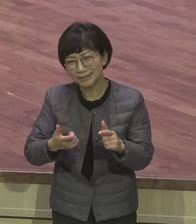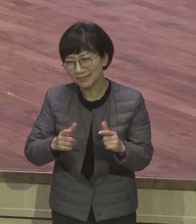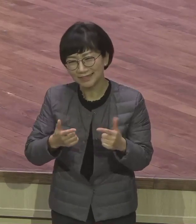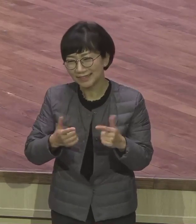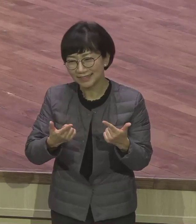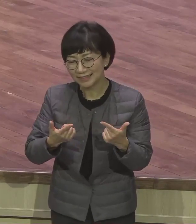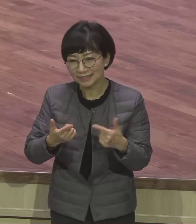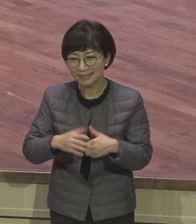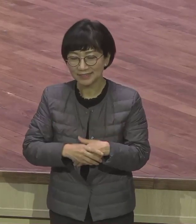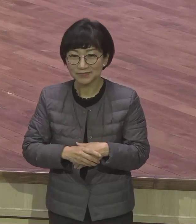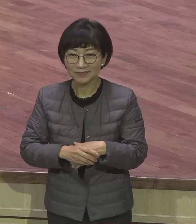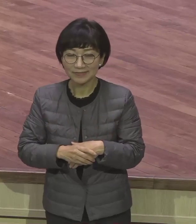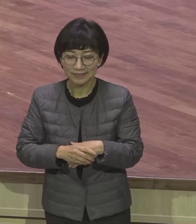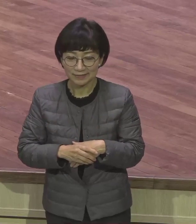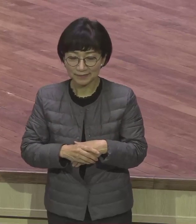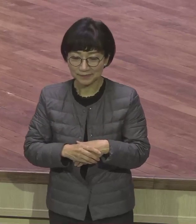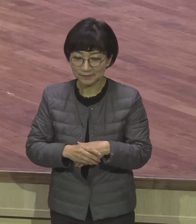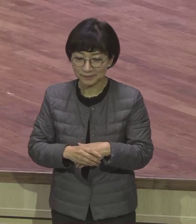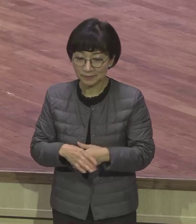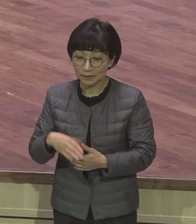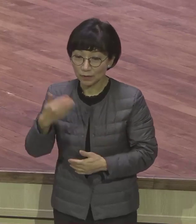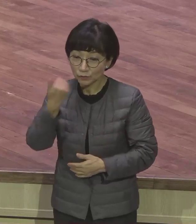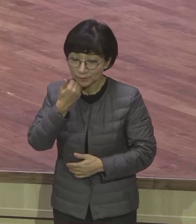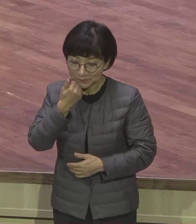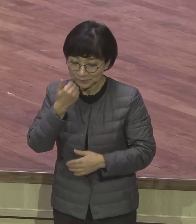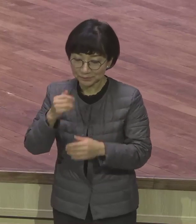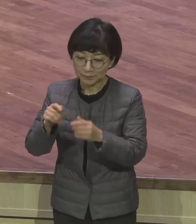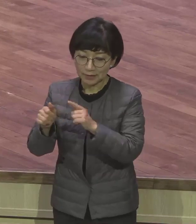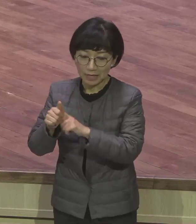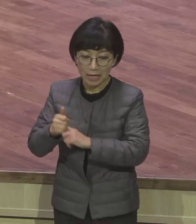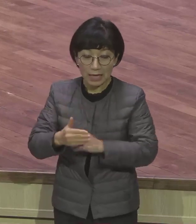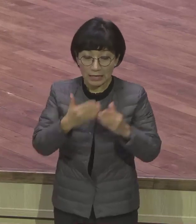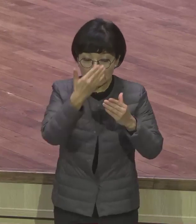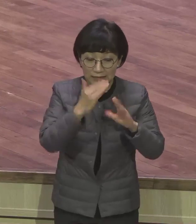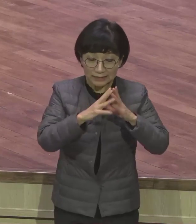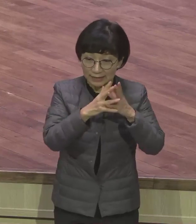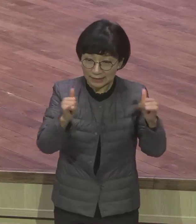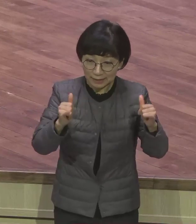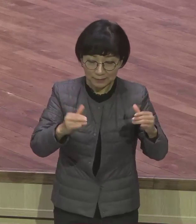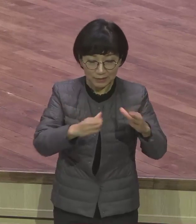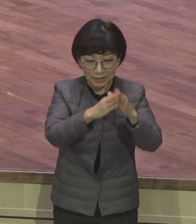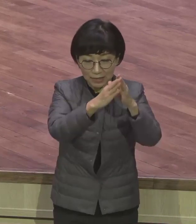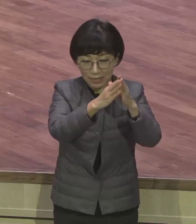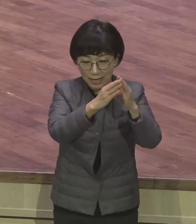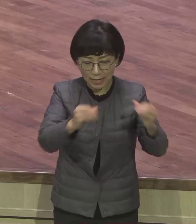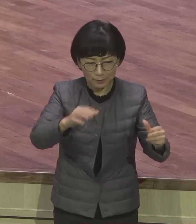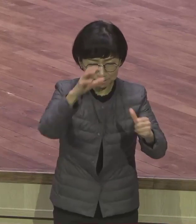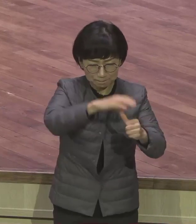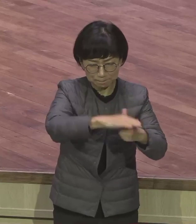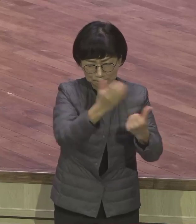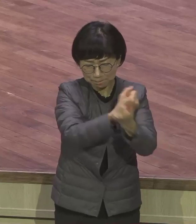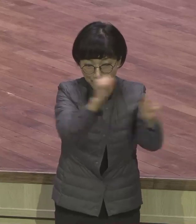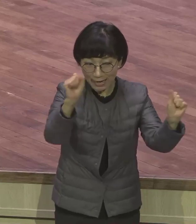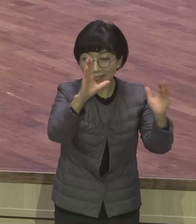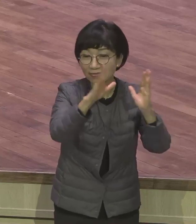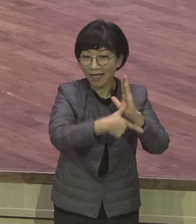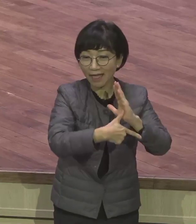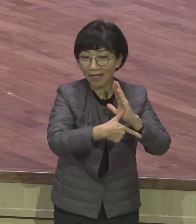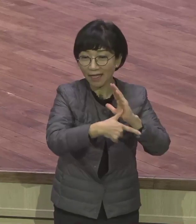성경학자가 말했어요 이스라엘 백성이 애급을 빠져나오는 데는 하루가 필요했지만은 이스라엘 백성